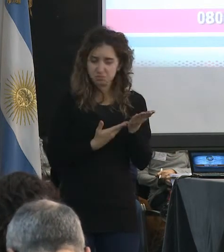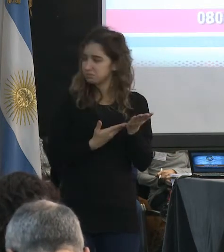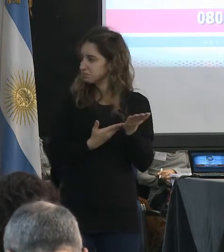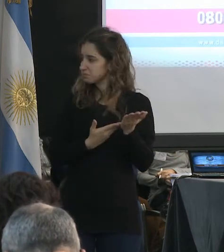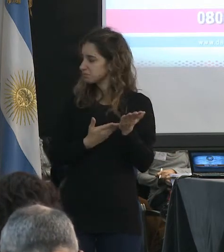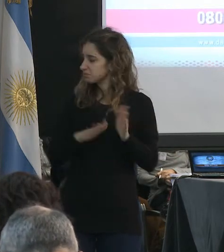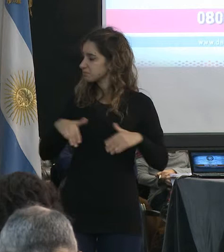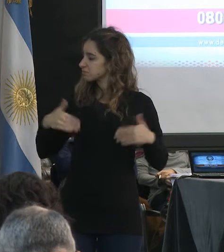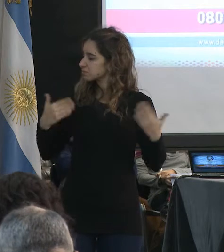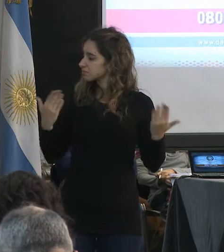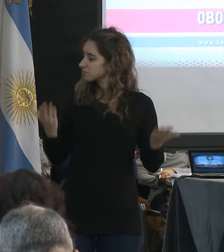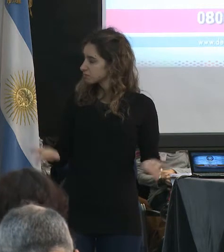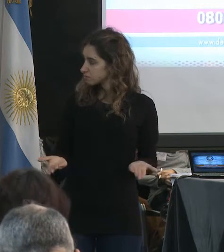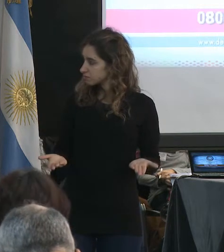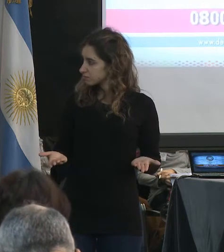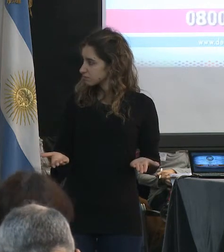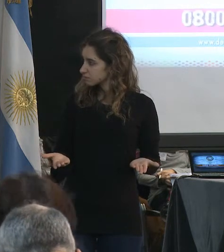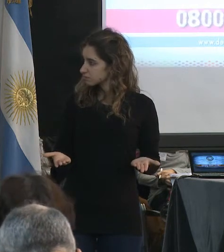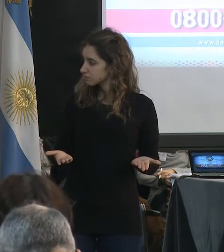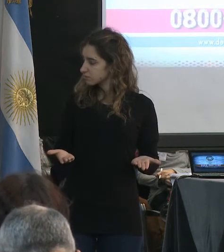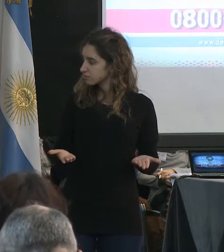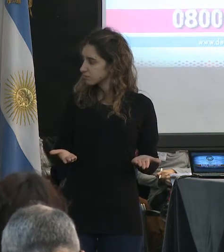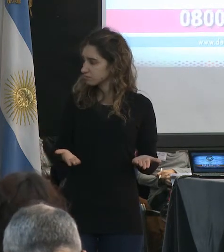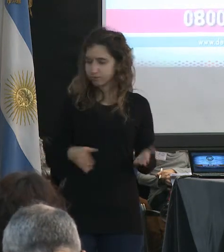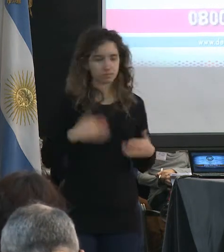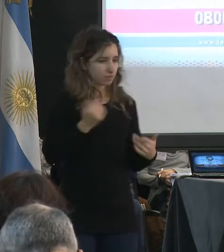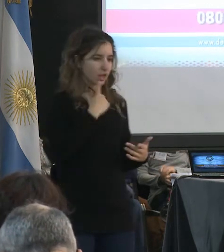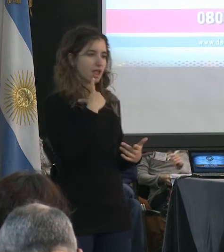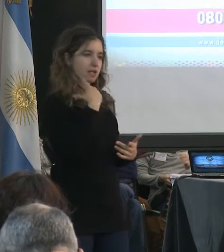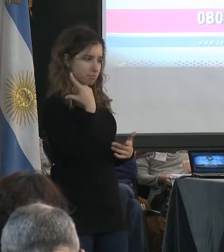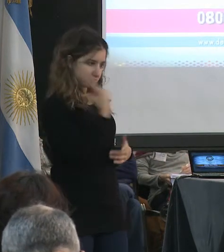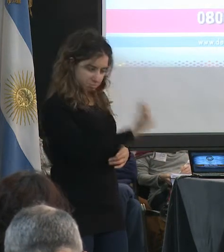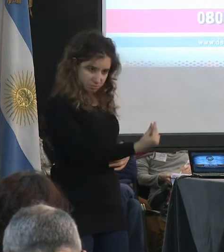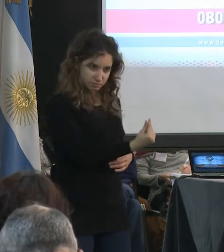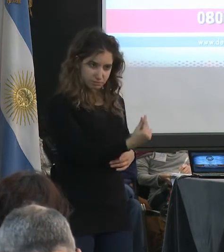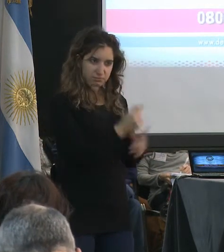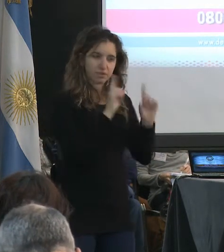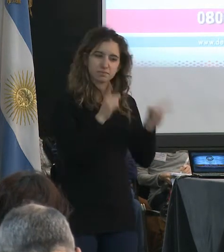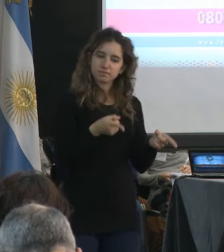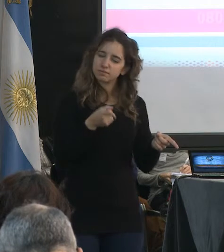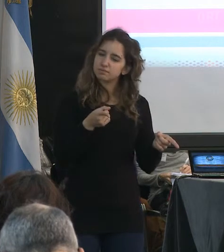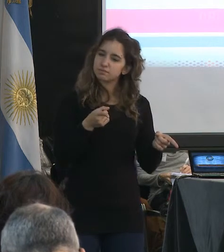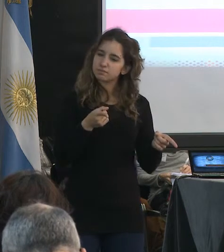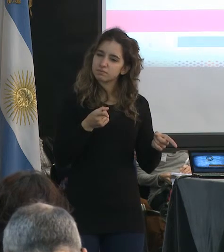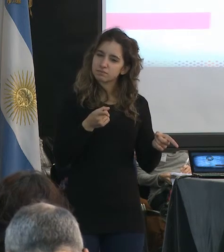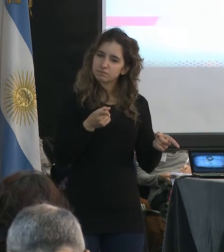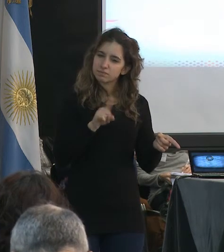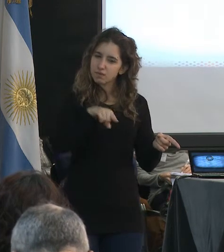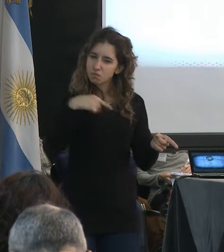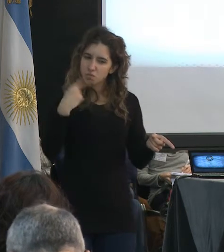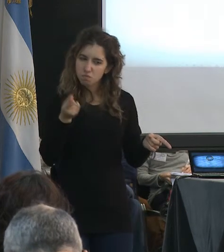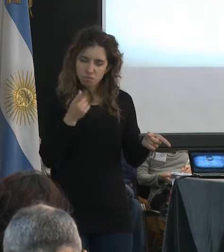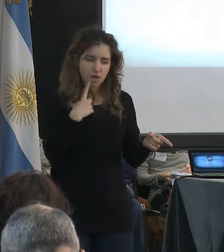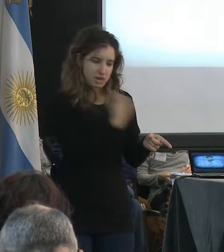En fin, yo creo que más allá de la crítica, también tenemos que decir las